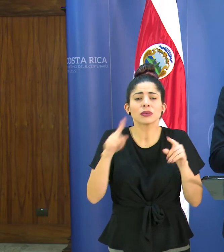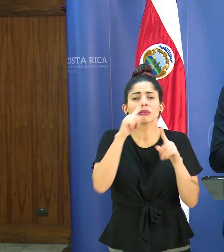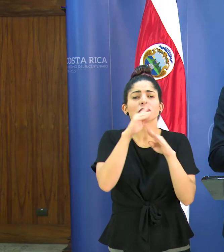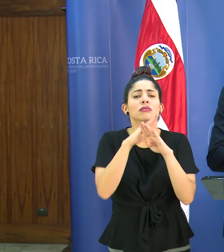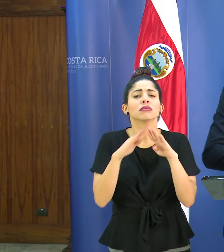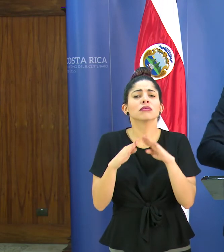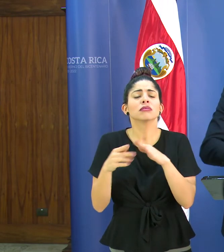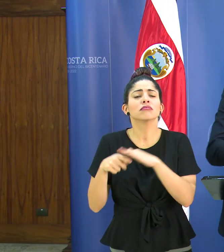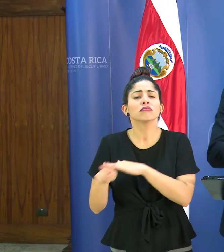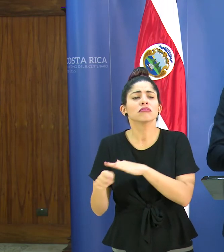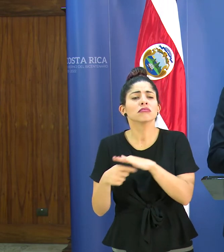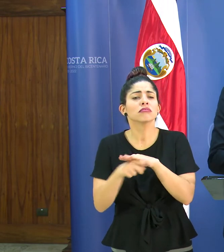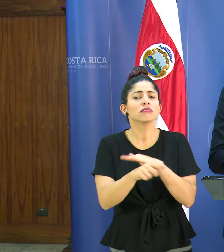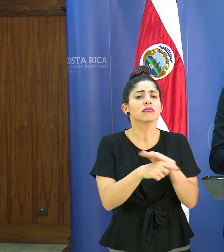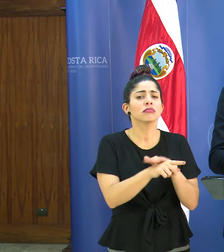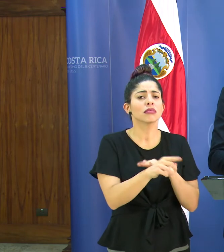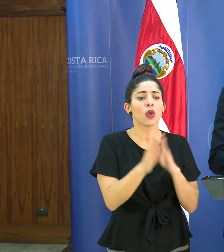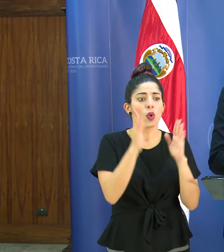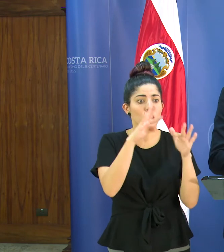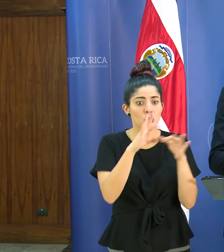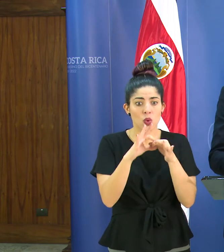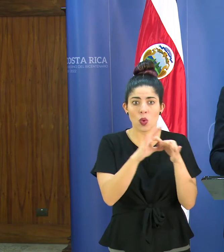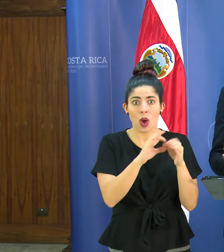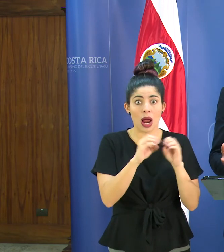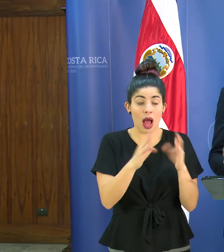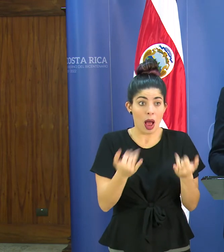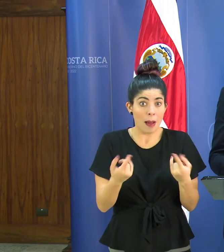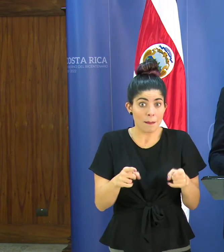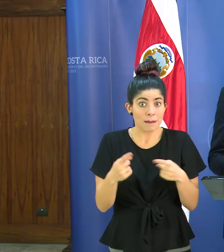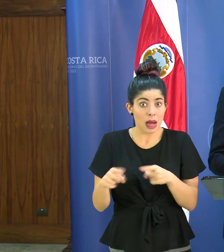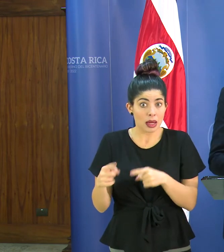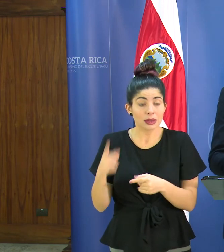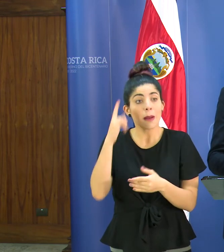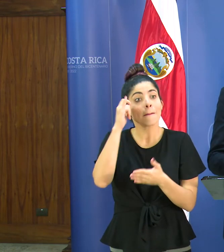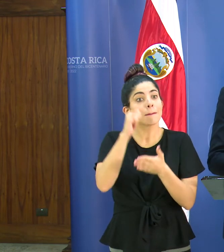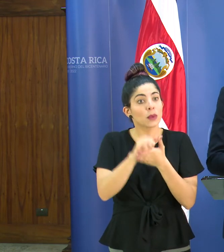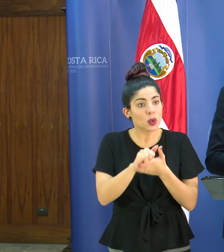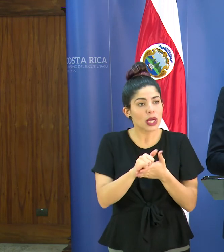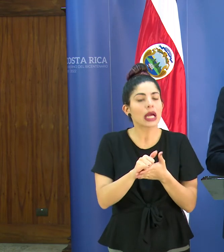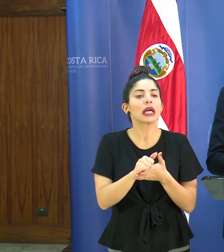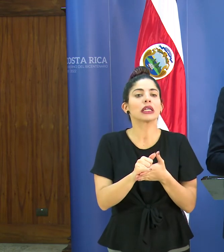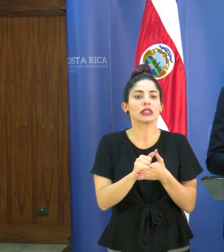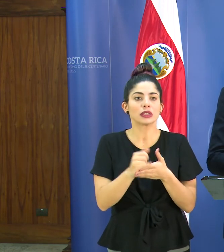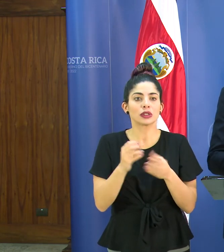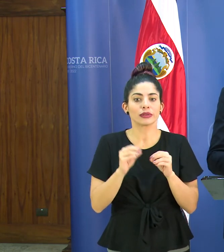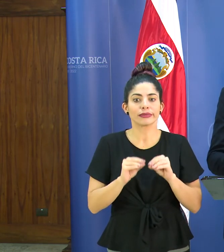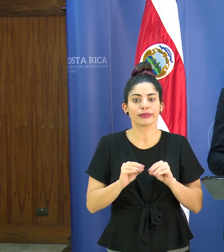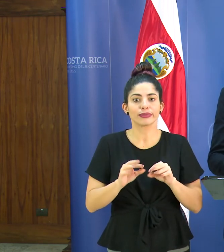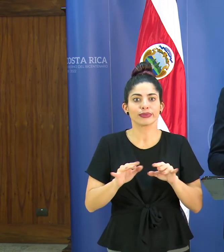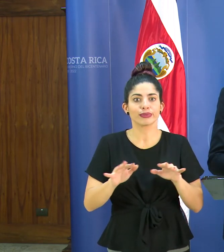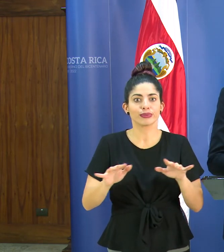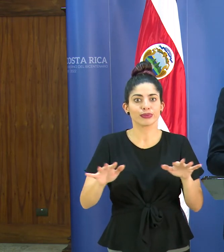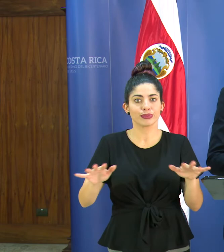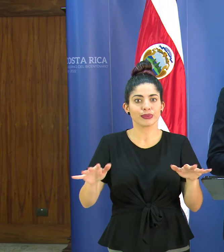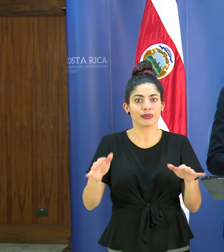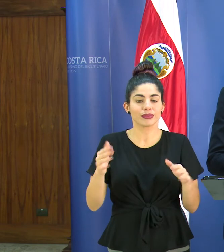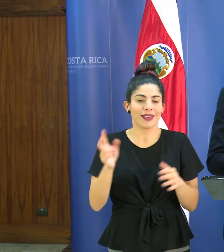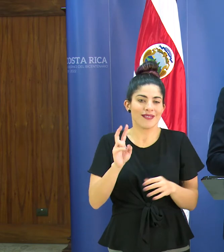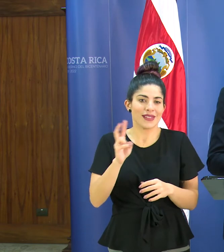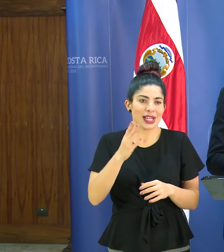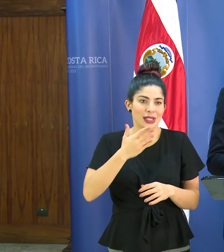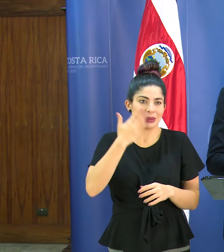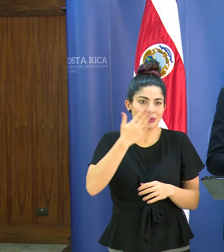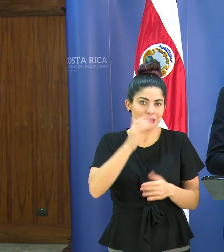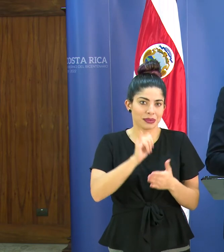o que no tienen un nexo claro pueden ocurrir y están ocurriendo y de hecho que por eso es que se ha dado la diseminación es esperable en un virus